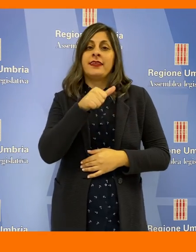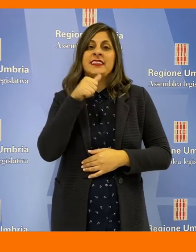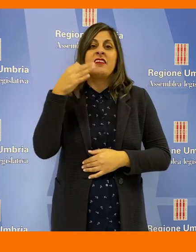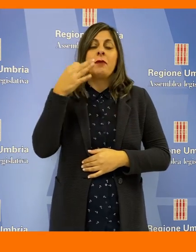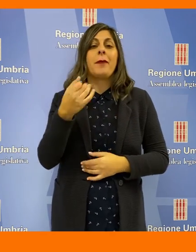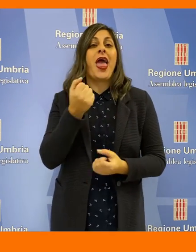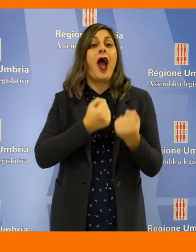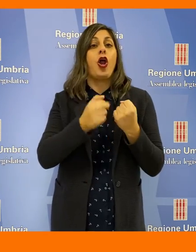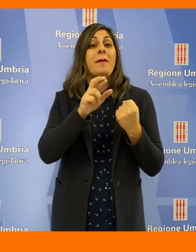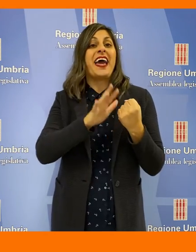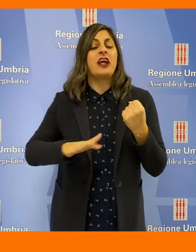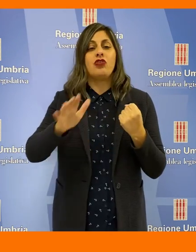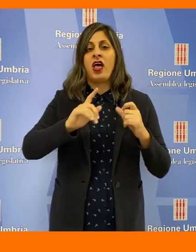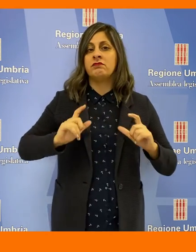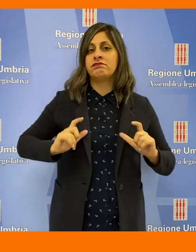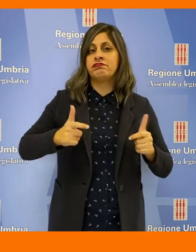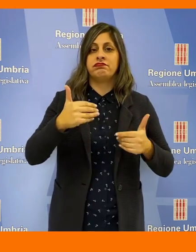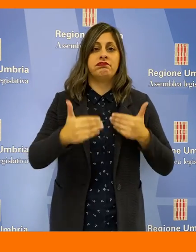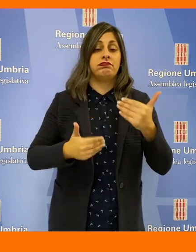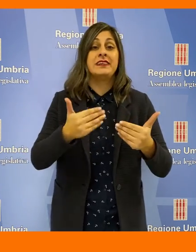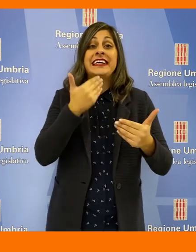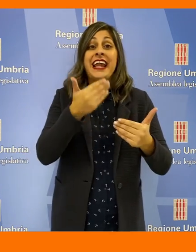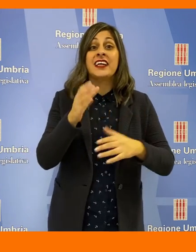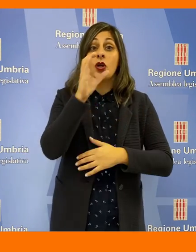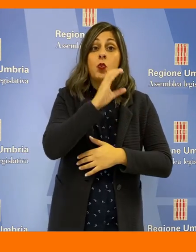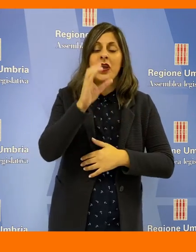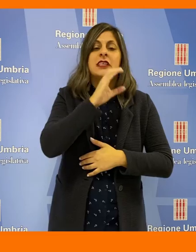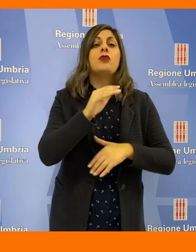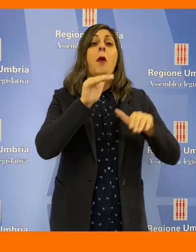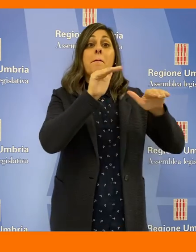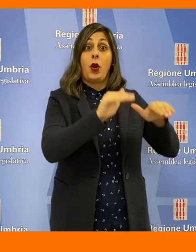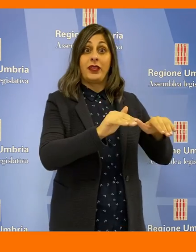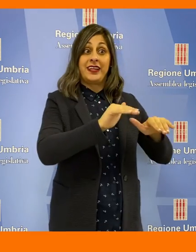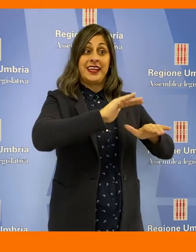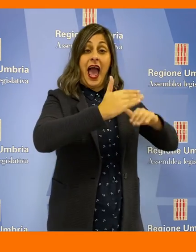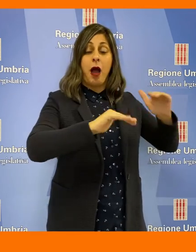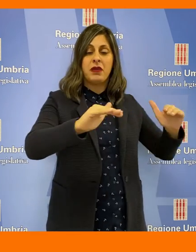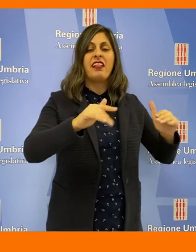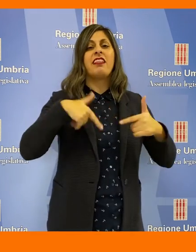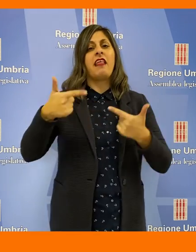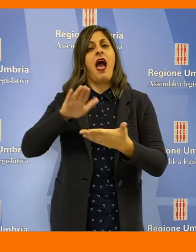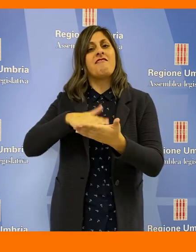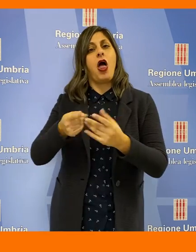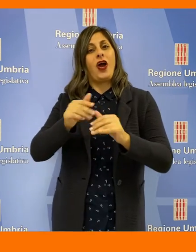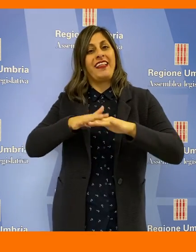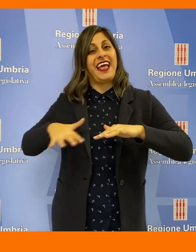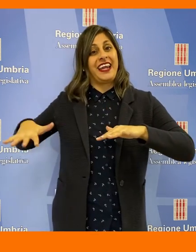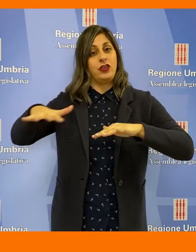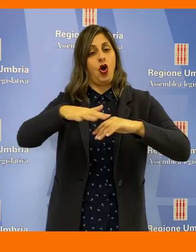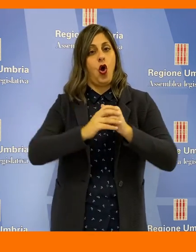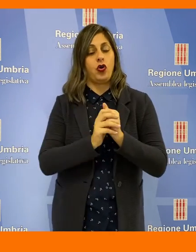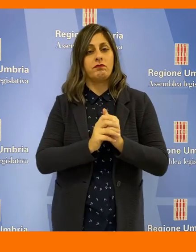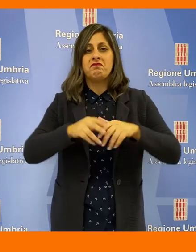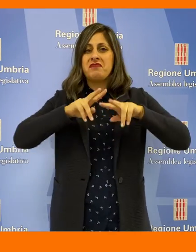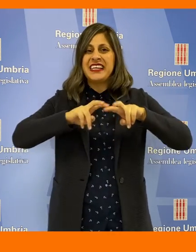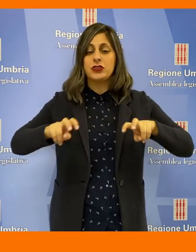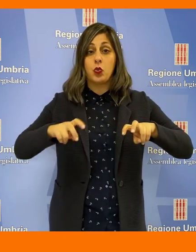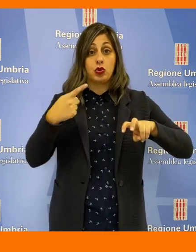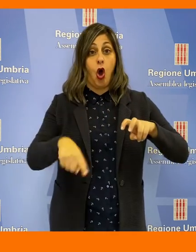far ripartire l'economia regionale attraverso un turismo che protegga l'ambiente e valorise il territorio. L'istruttoria dell'atto è stata